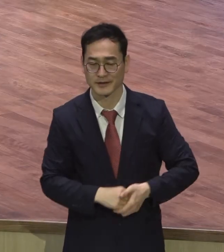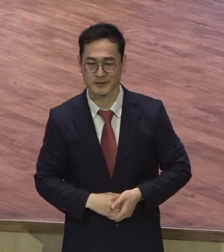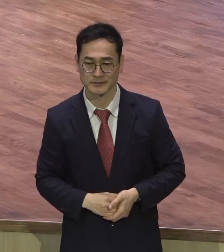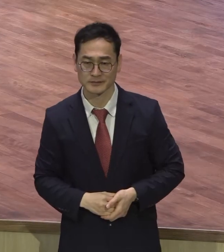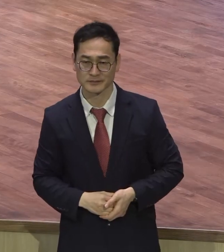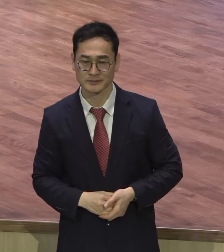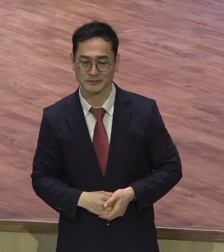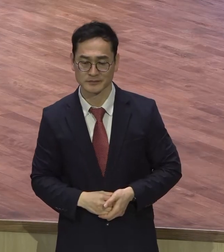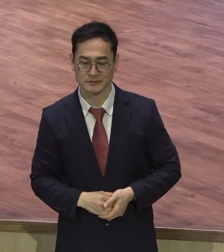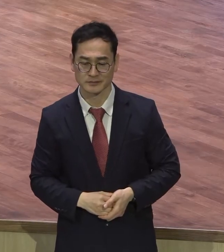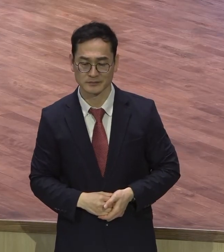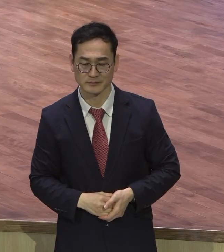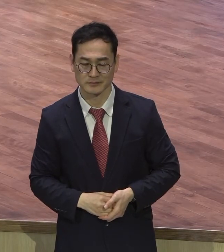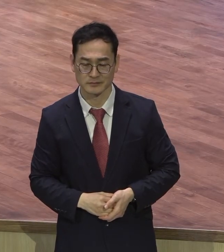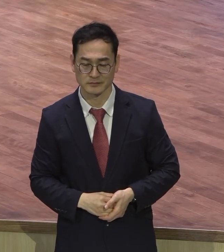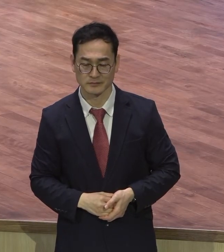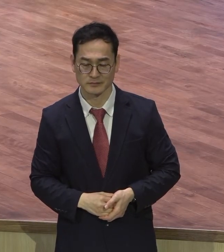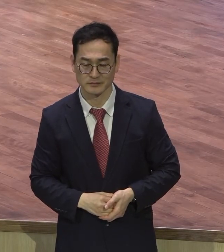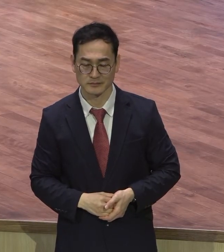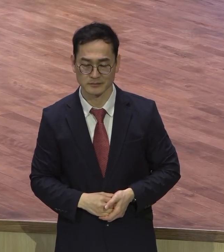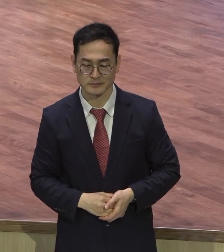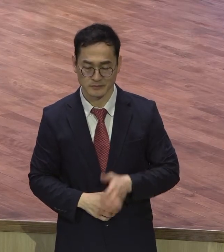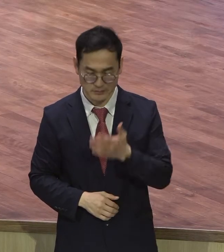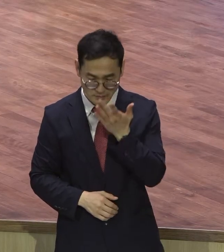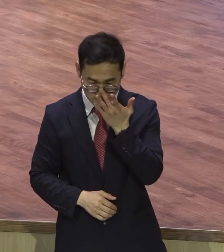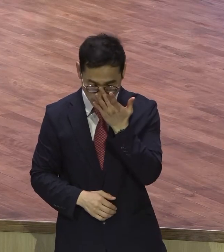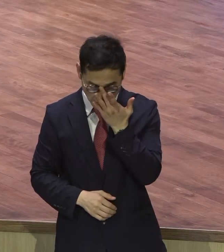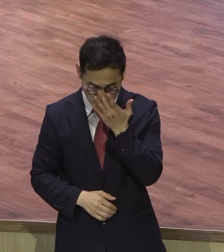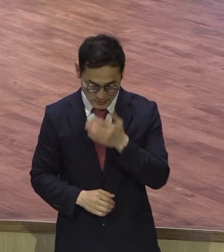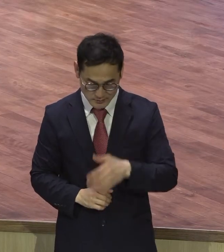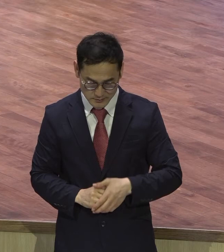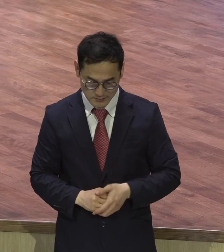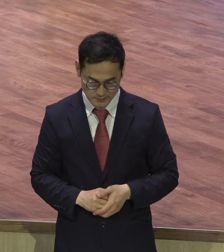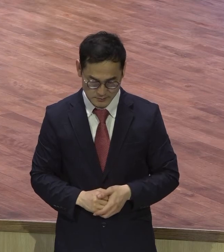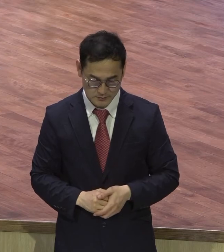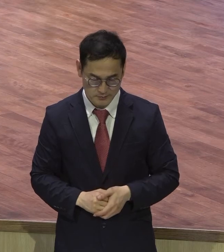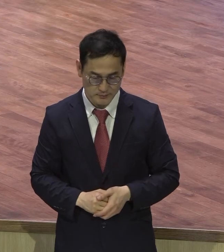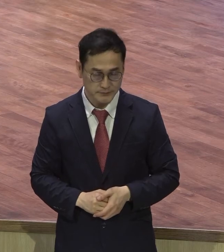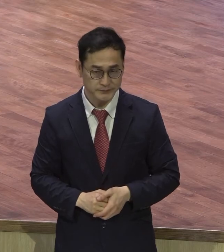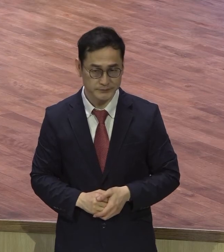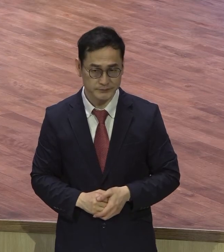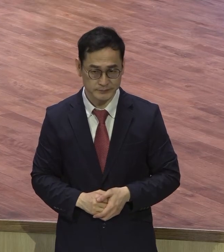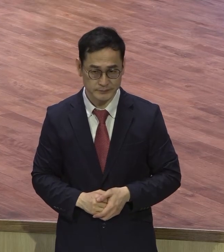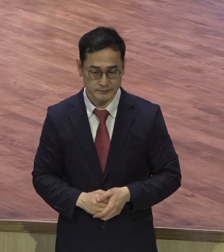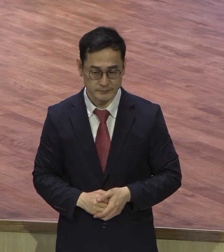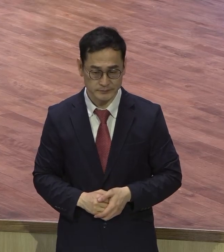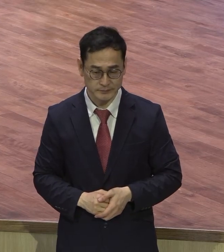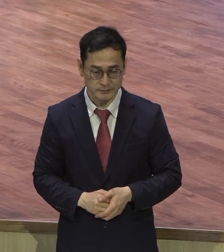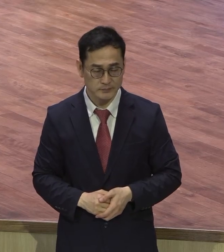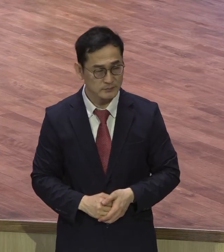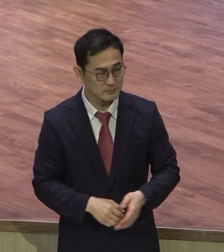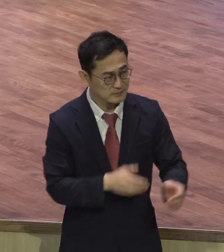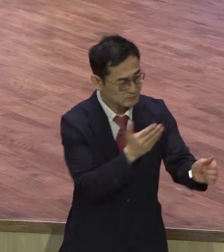백부장이 부탁을 받은 유대의 장로들은 그냥 두말할 필요 없이 적시를 예수님께 타다가 그 사실을 그렇게 말하면서